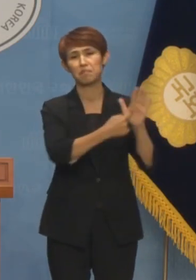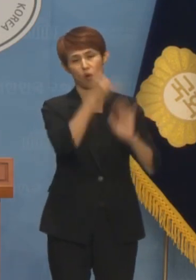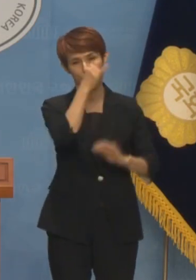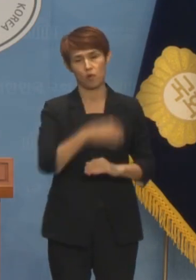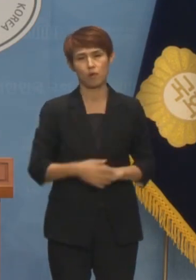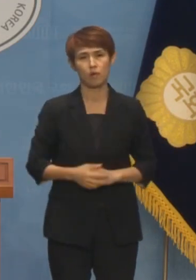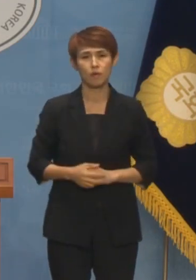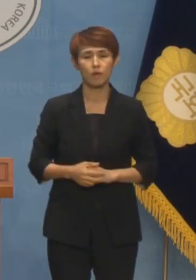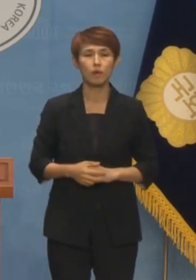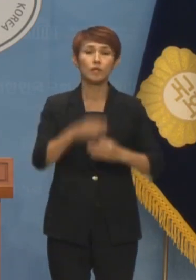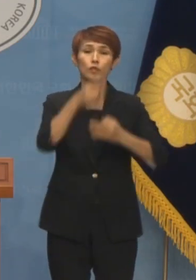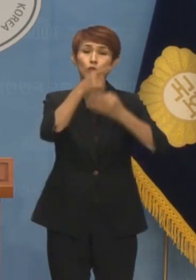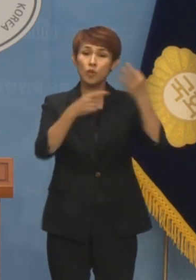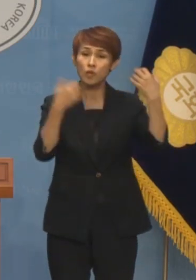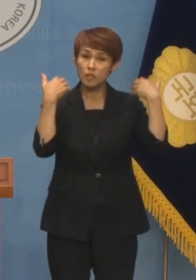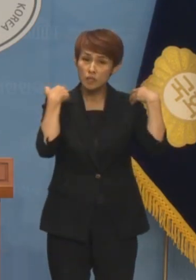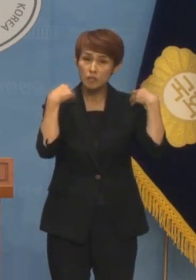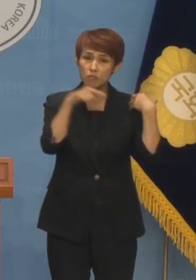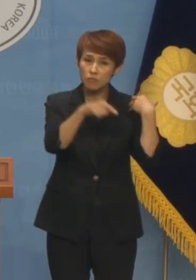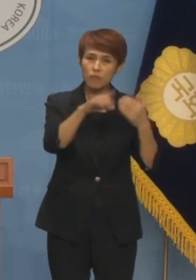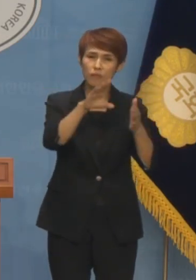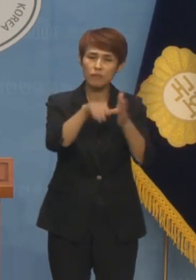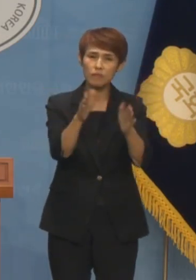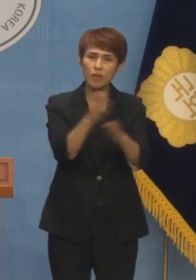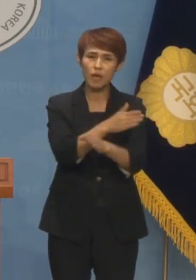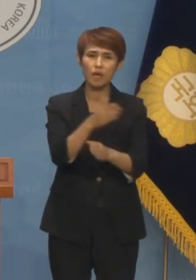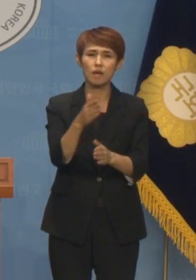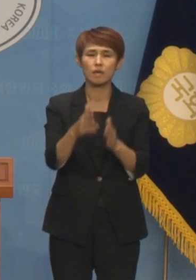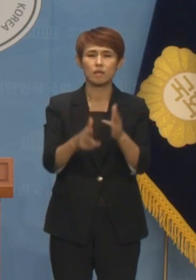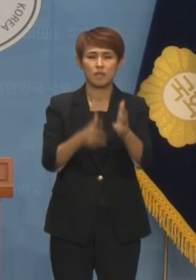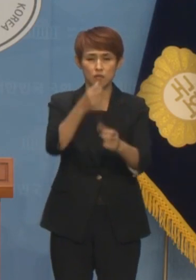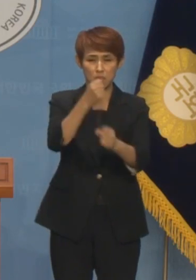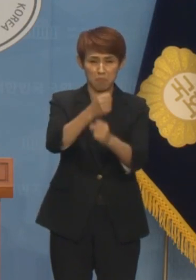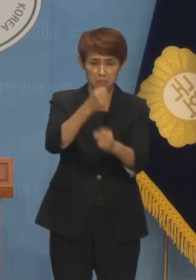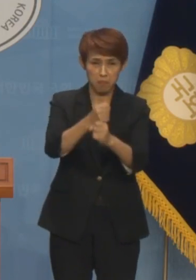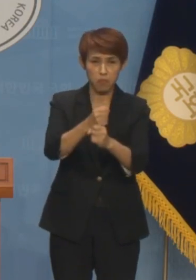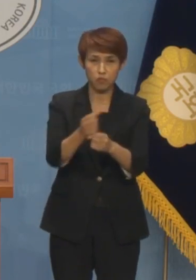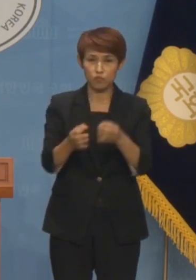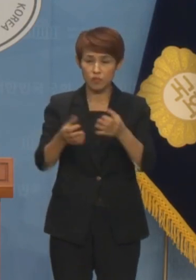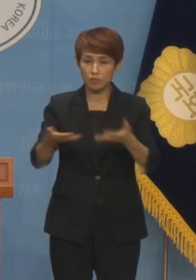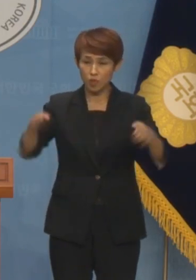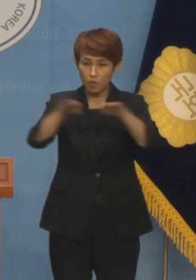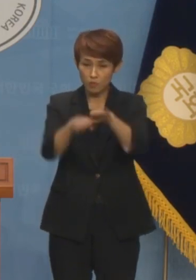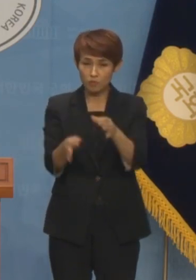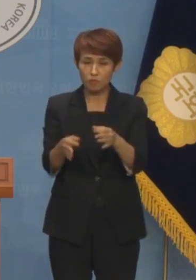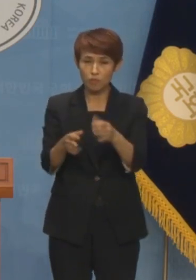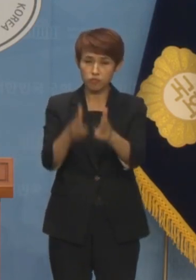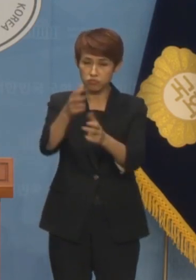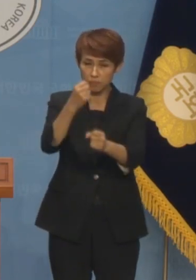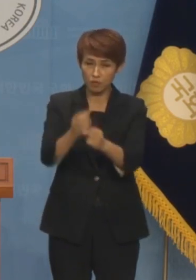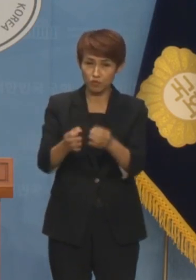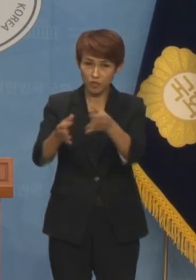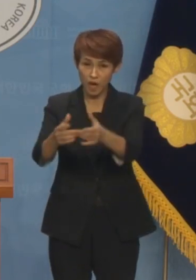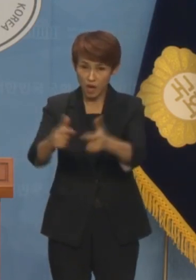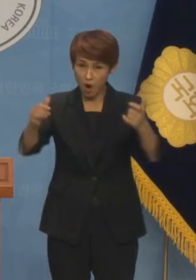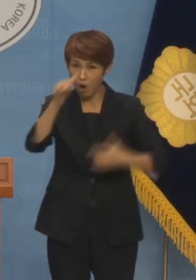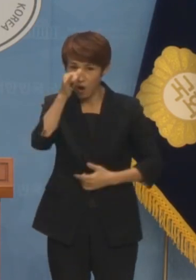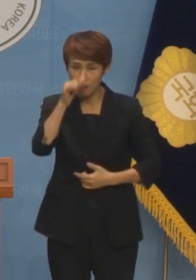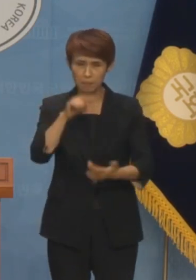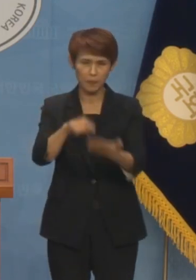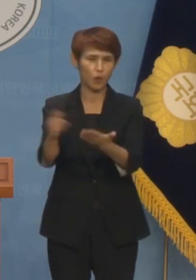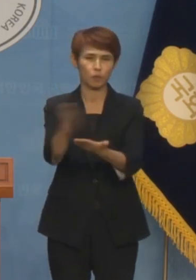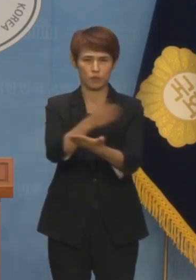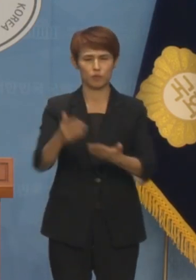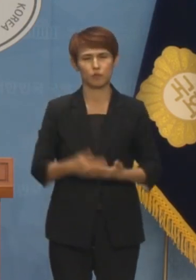그러나 윤석열 정부 들어서 제조업 설비 투자가 증가했다는 증거는 그 어디에도 존재하지 않습니다. 지표 누리에